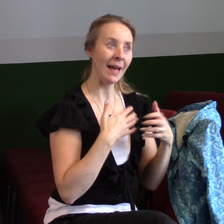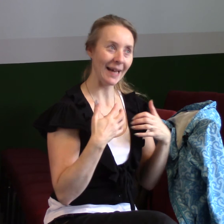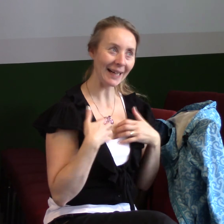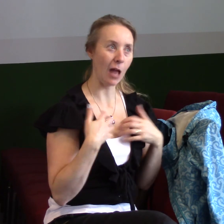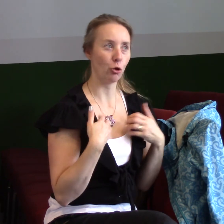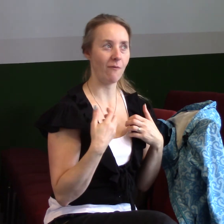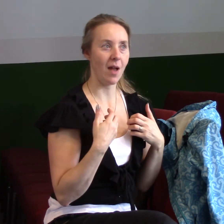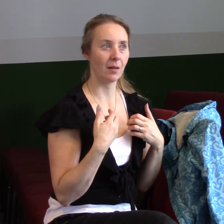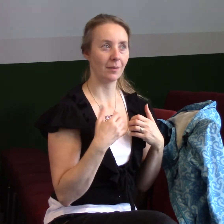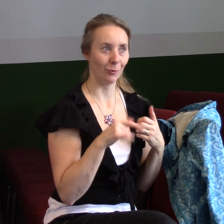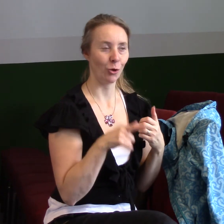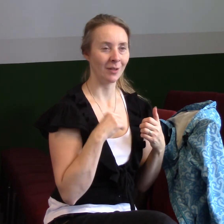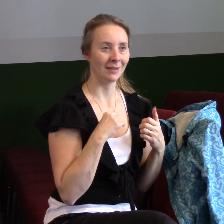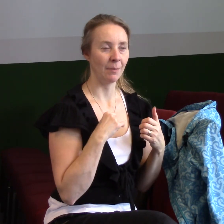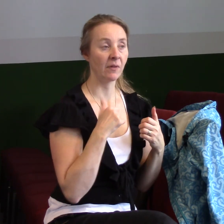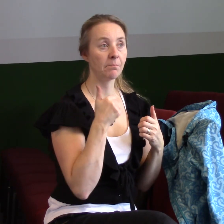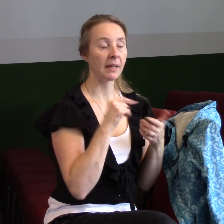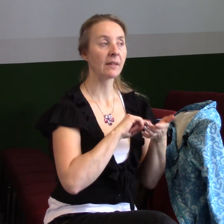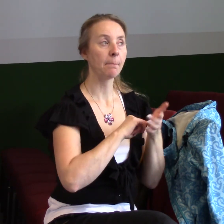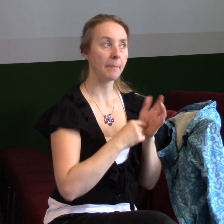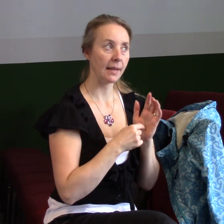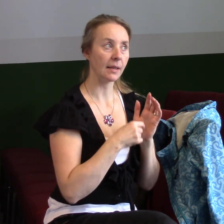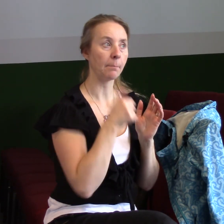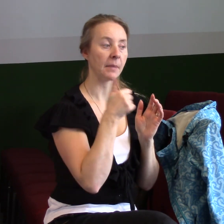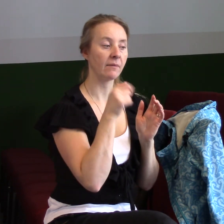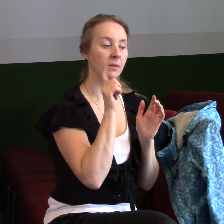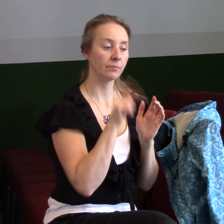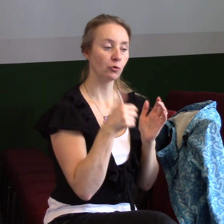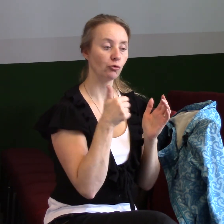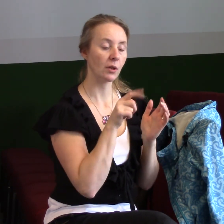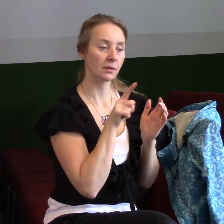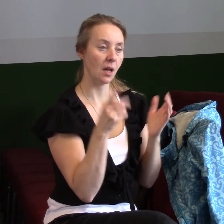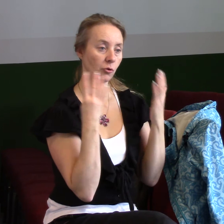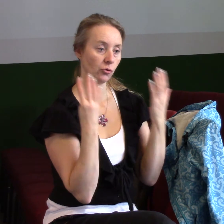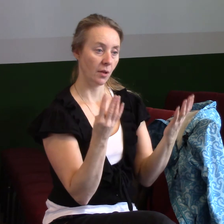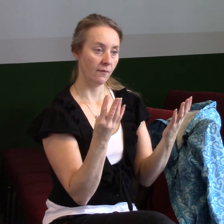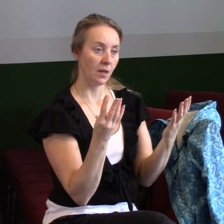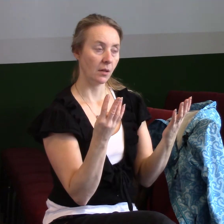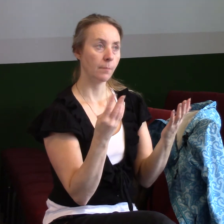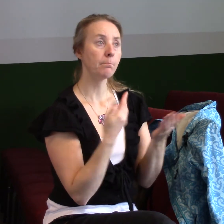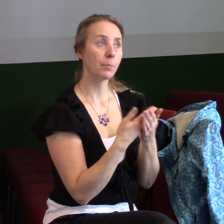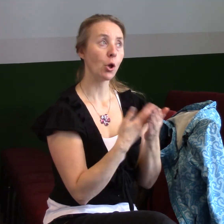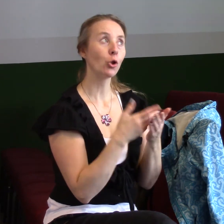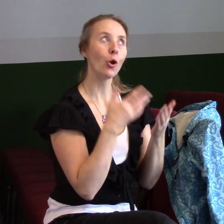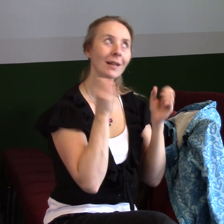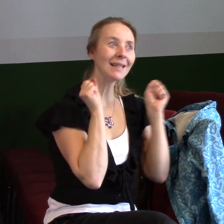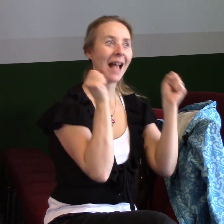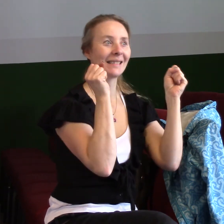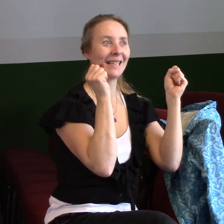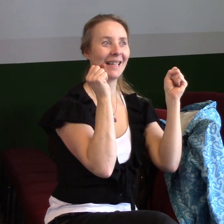tak pro zajímavost. Takže první Petrová, první kapitola, šestý až devátý verš. Proto jásejte. I